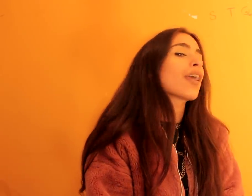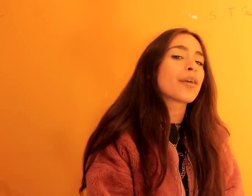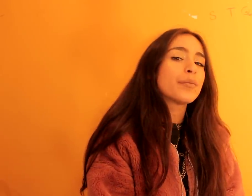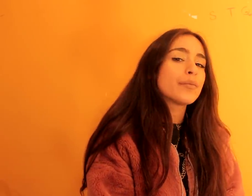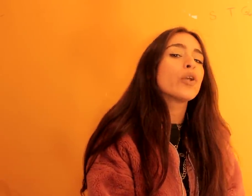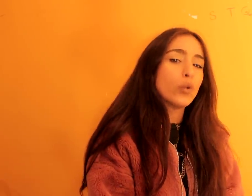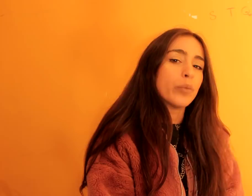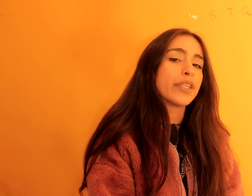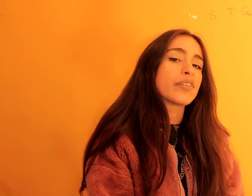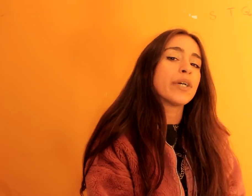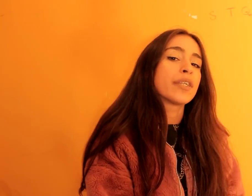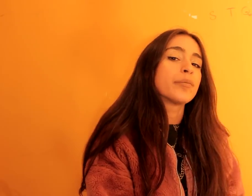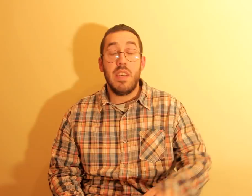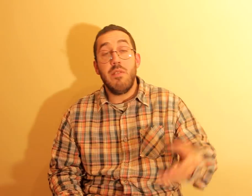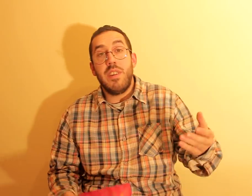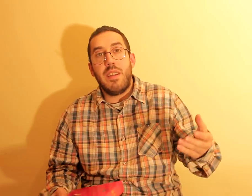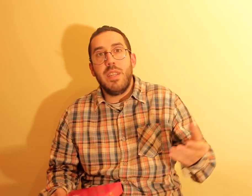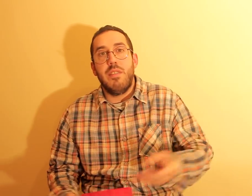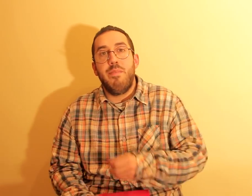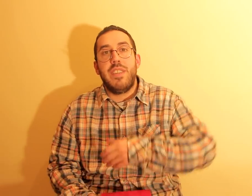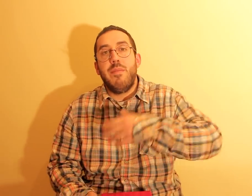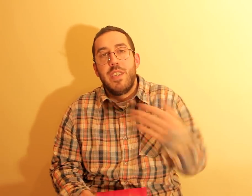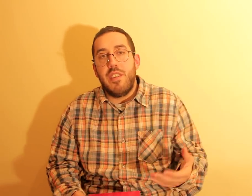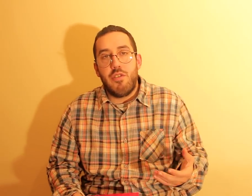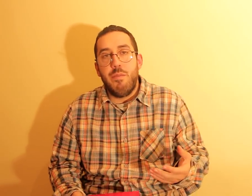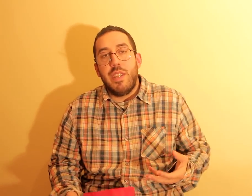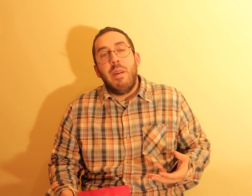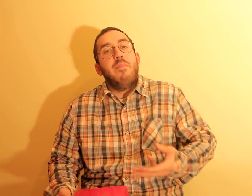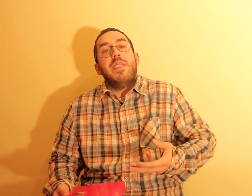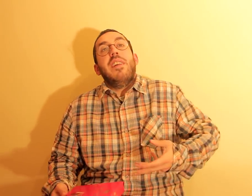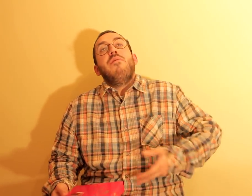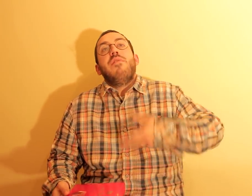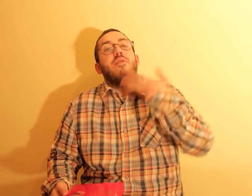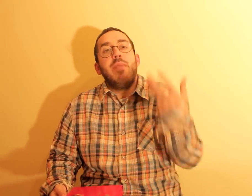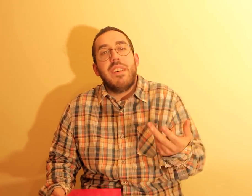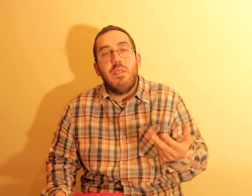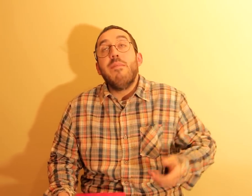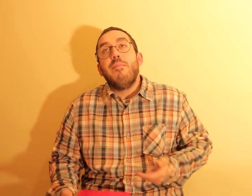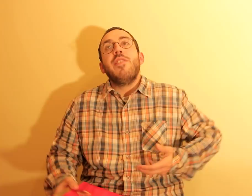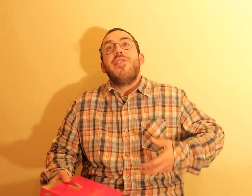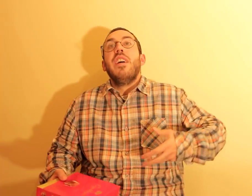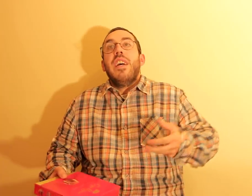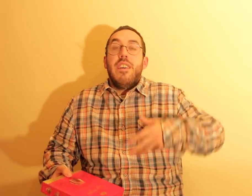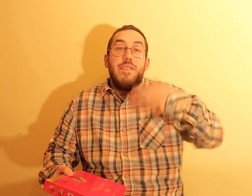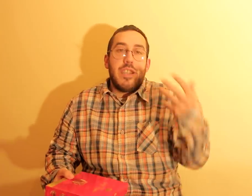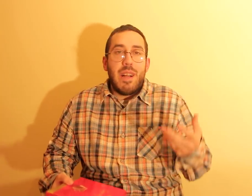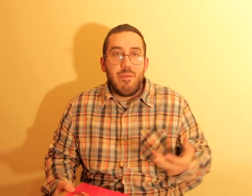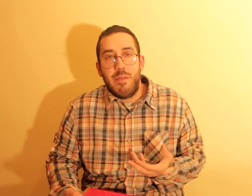à, goma da semana. Eu realmente, peço imensa desculpa, semana passada, não ter comida goma, mas faz mal, comer